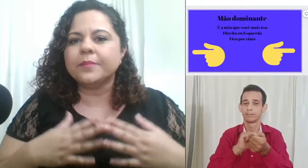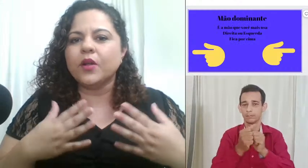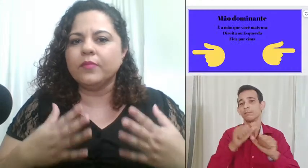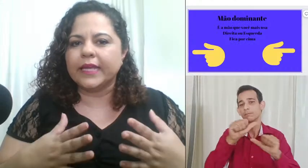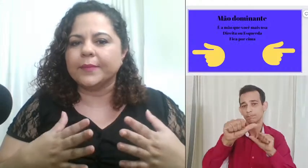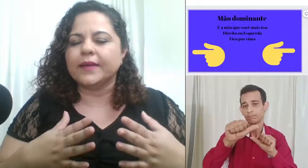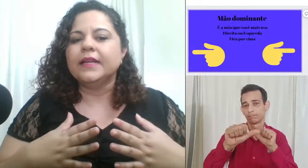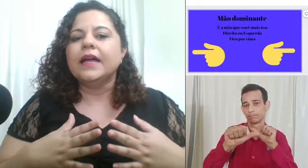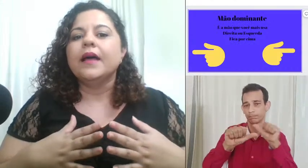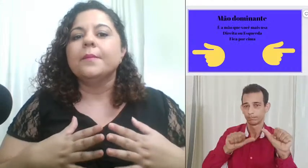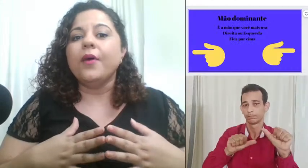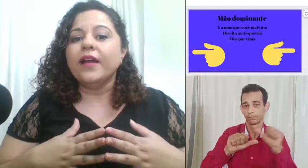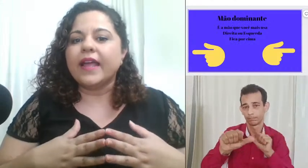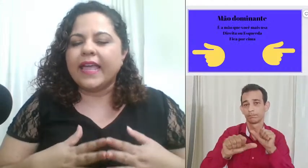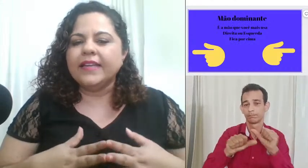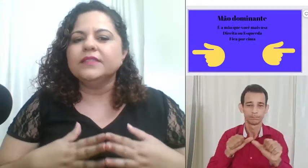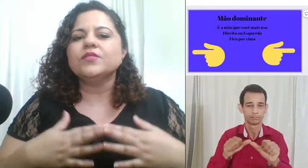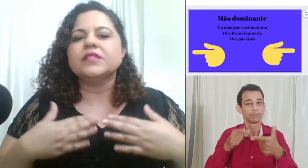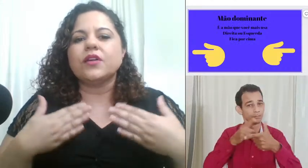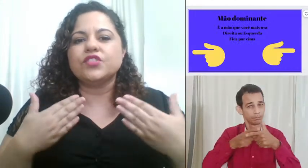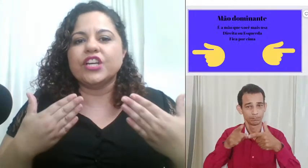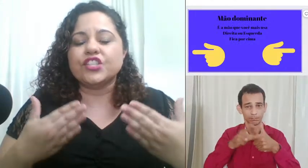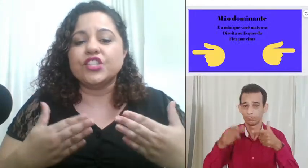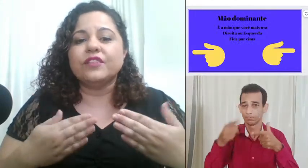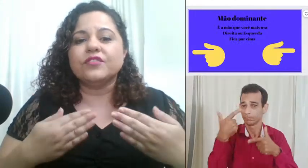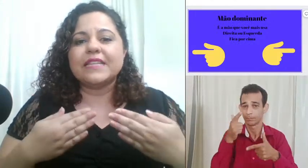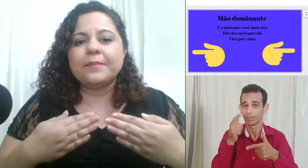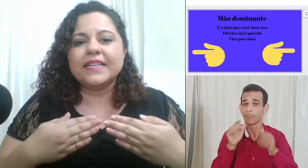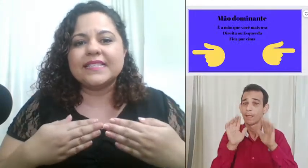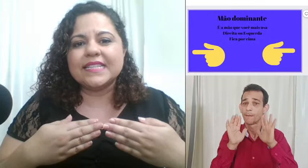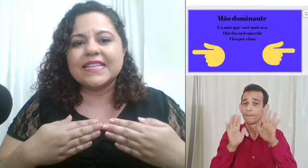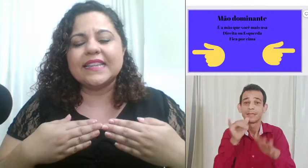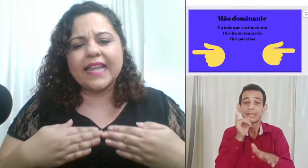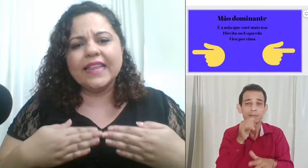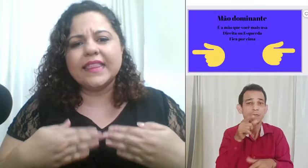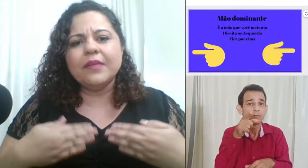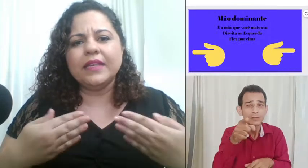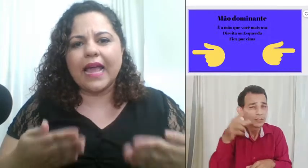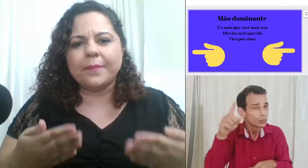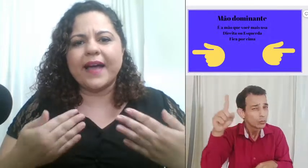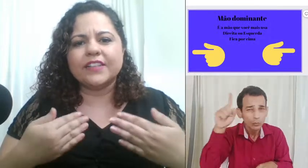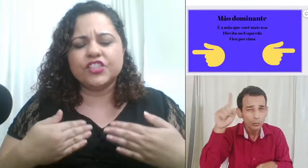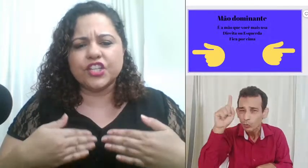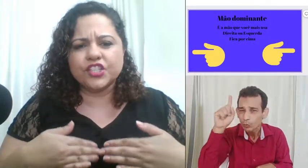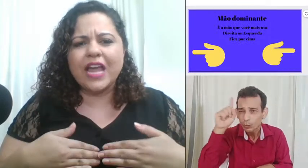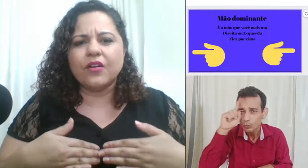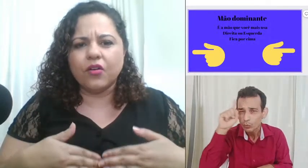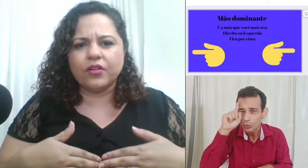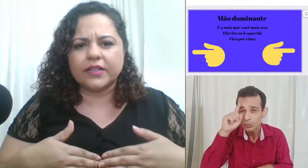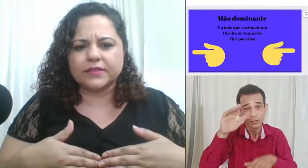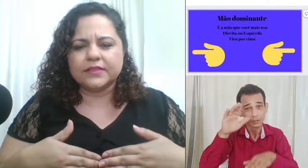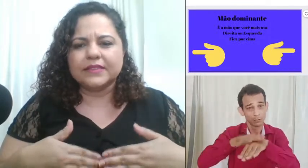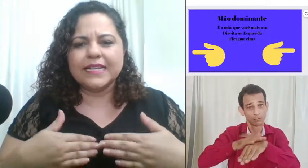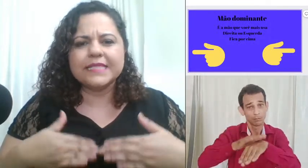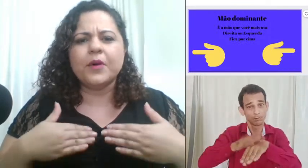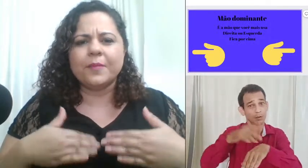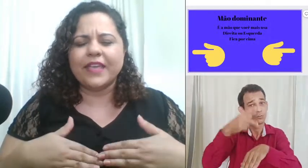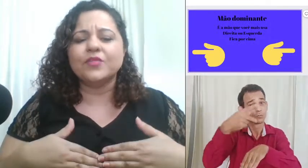problema porém no seu dia a dia você precisa determinar a partir de agora desse momento